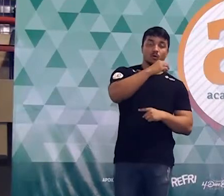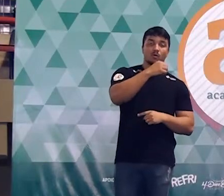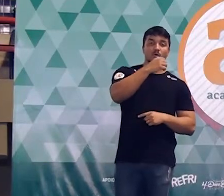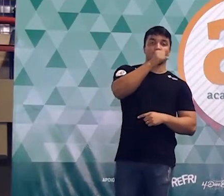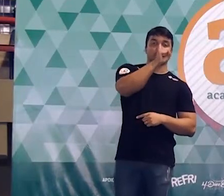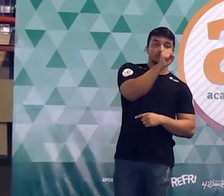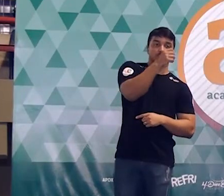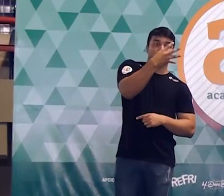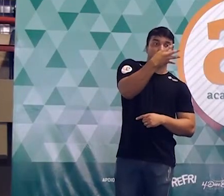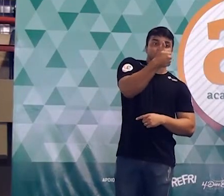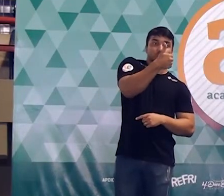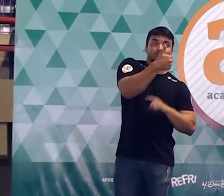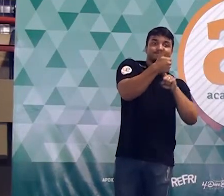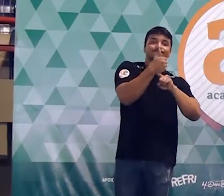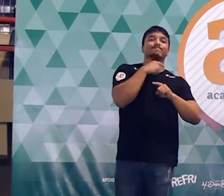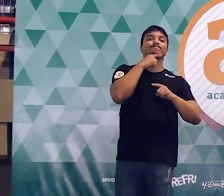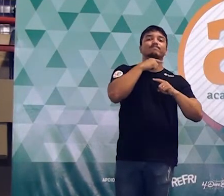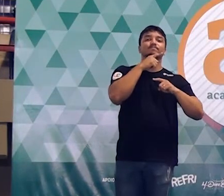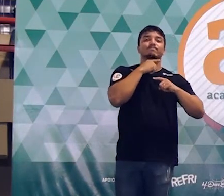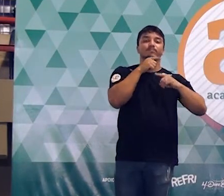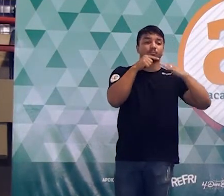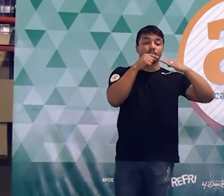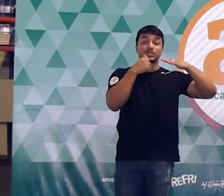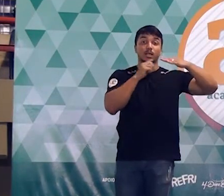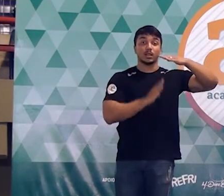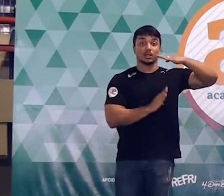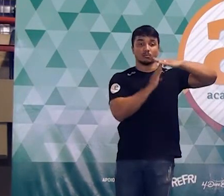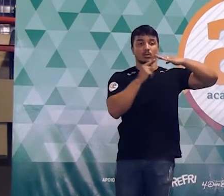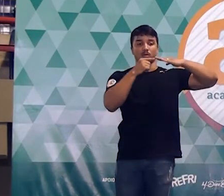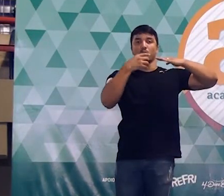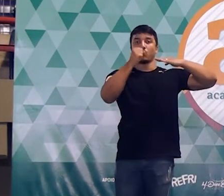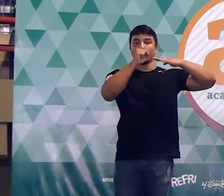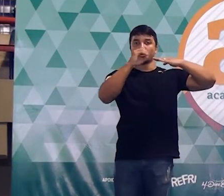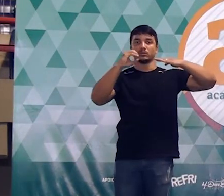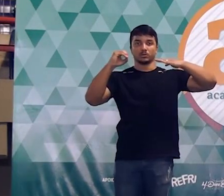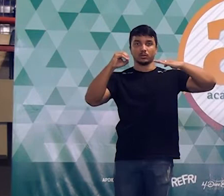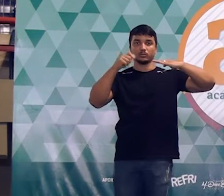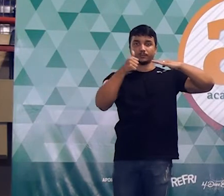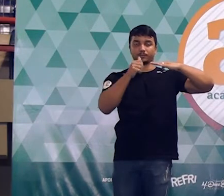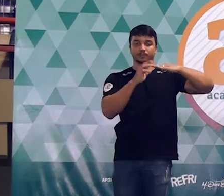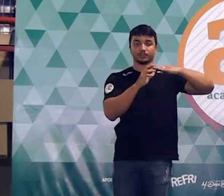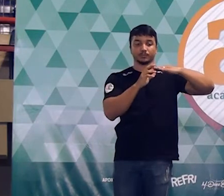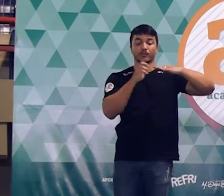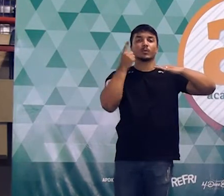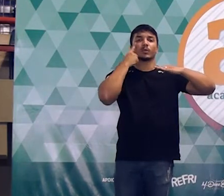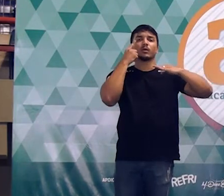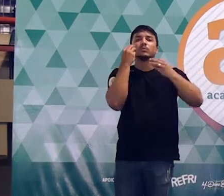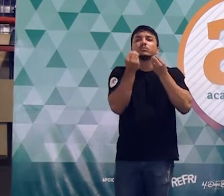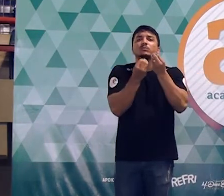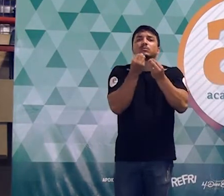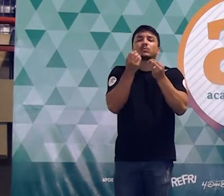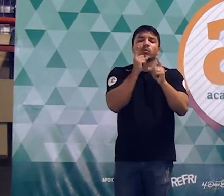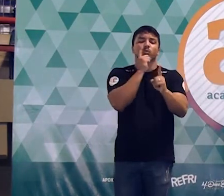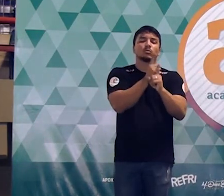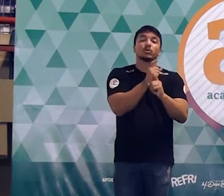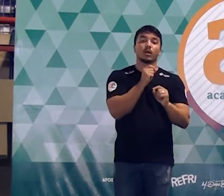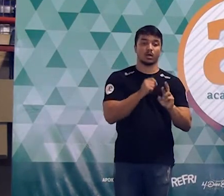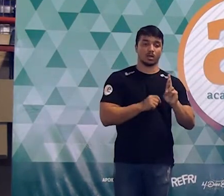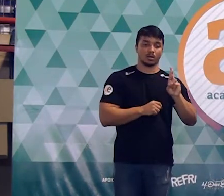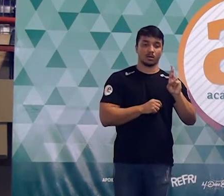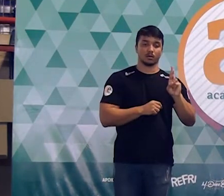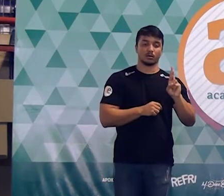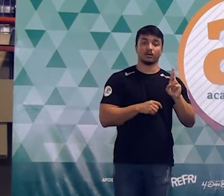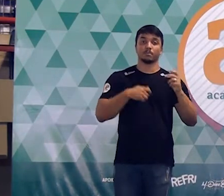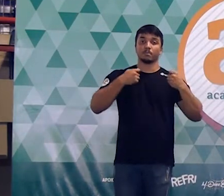E oitocentos e quarenta e um já é maior do que oitocentos. Então não serve. O é que a questão pediu? Foi pra gente determinar o valor do R.